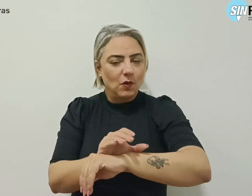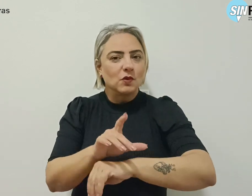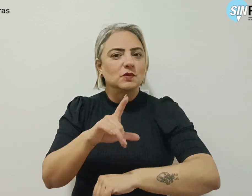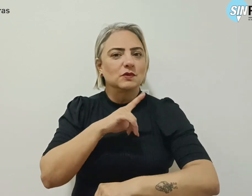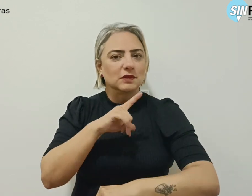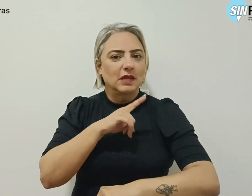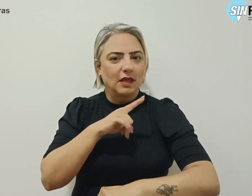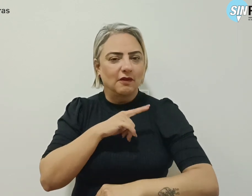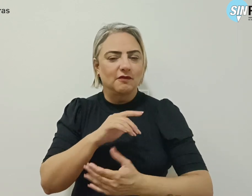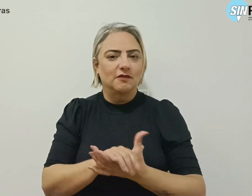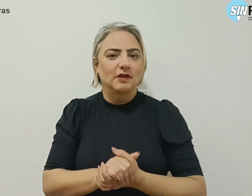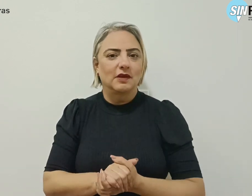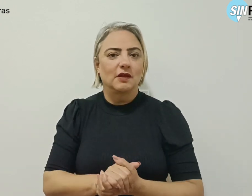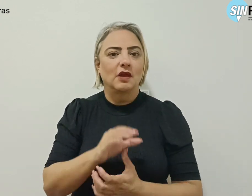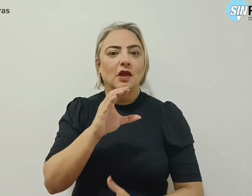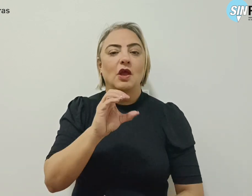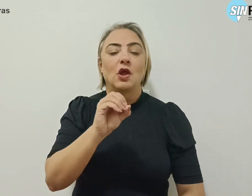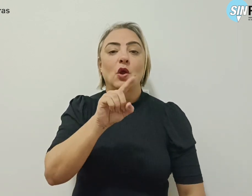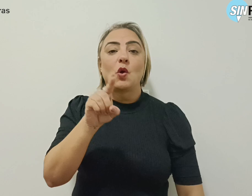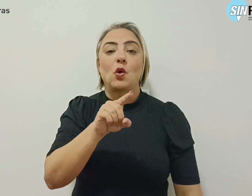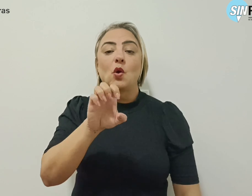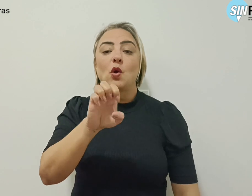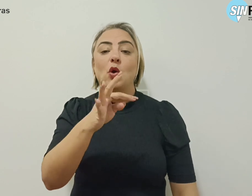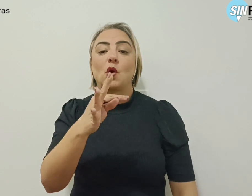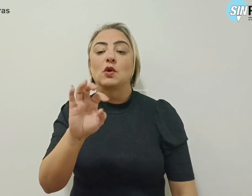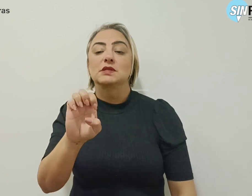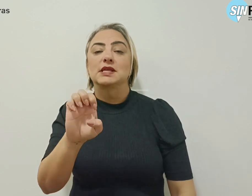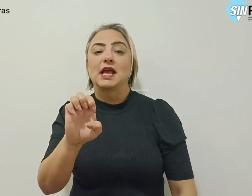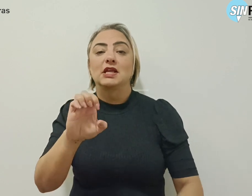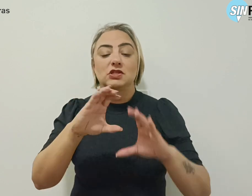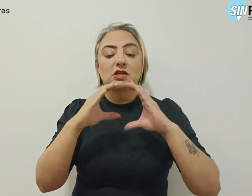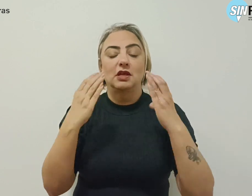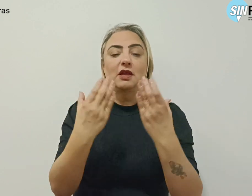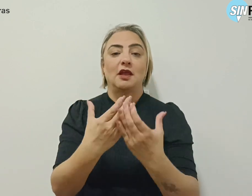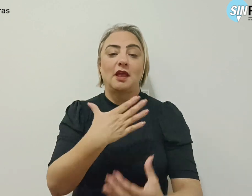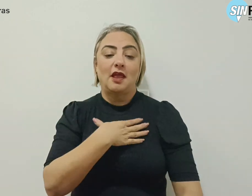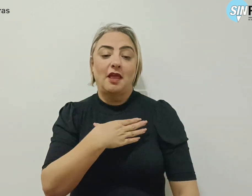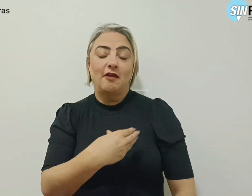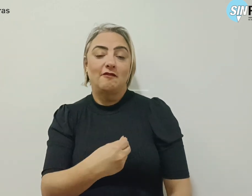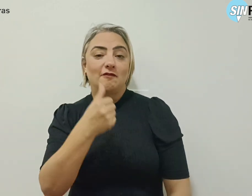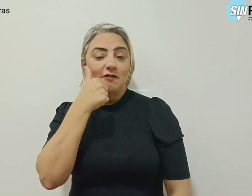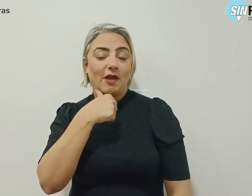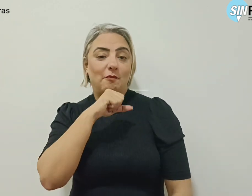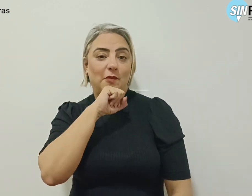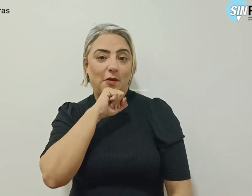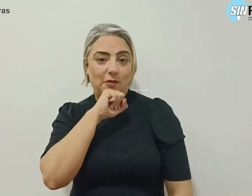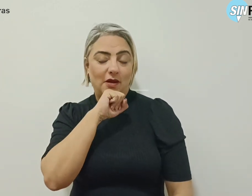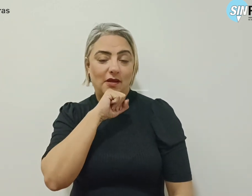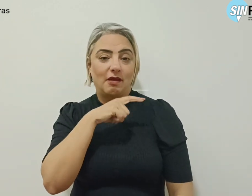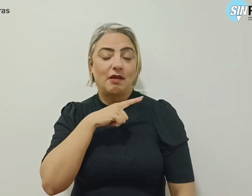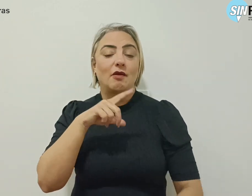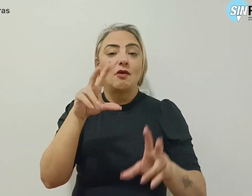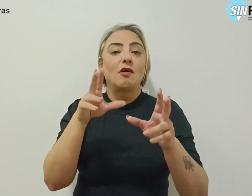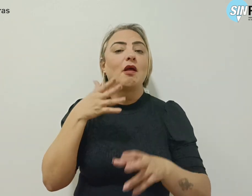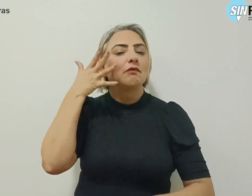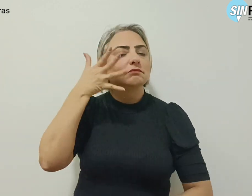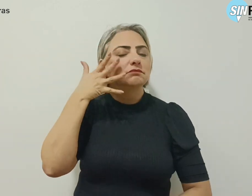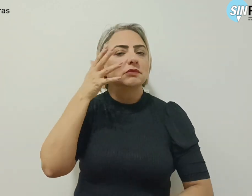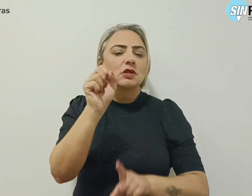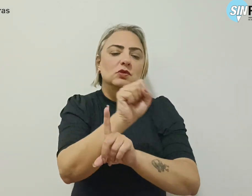com Cosete Castro, do coletivo Filhas da Mãe, ministrando o tema Sociedade